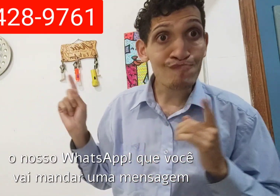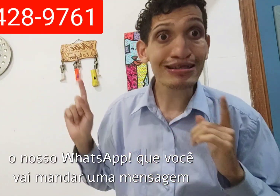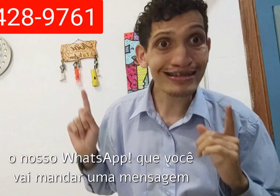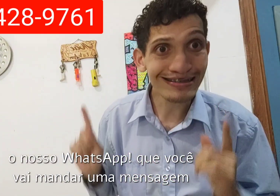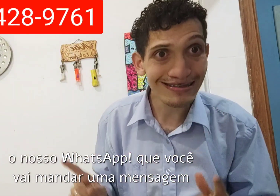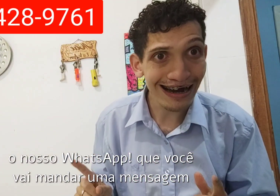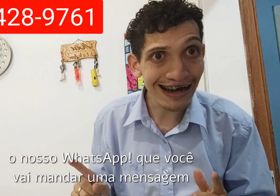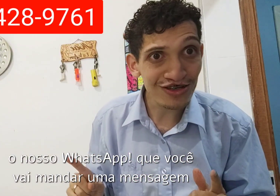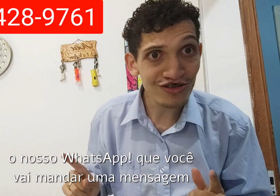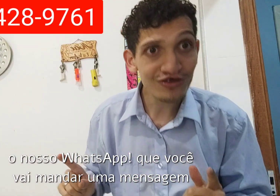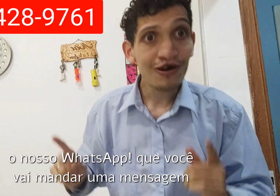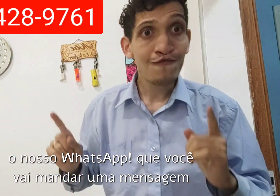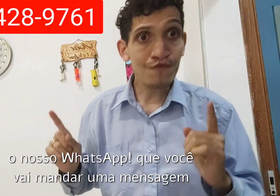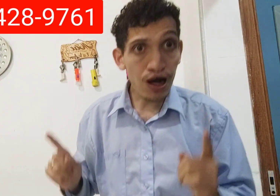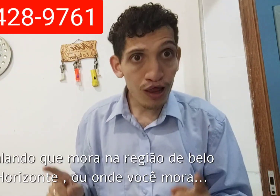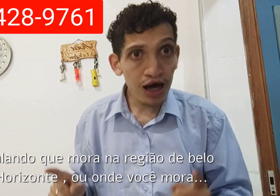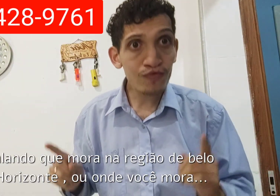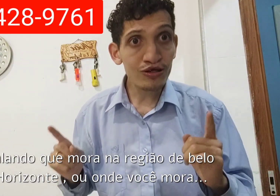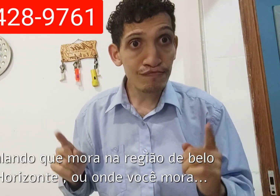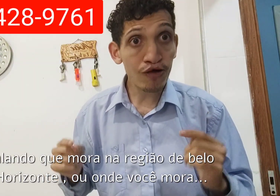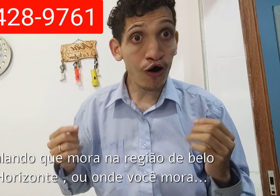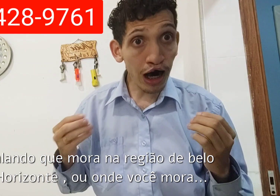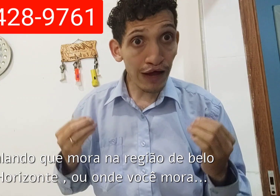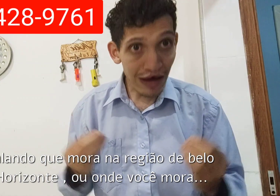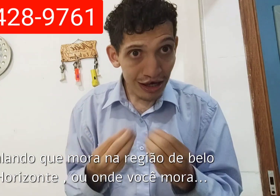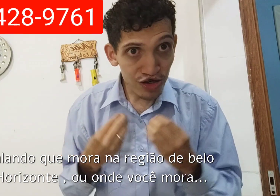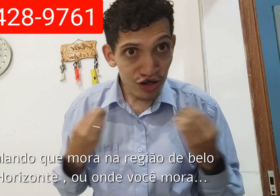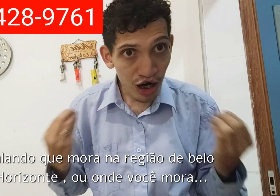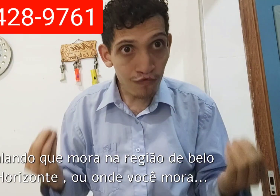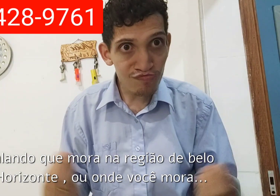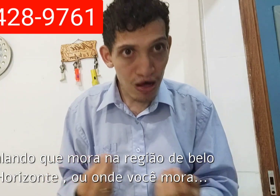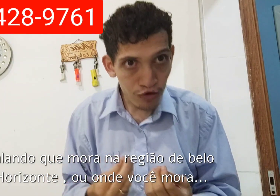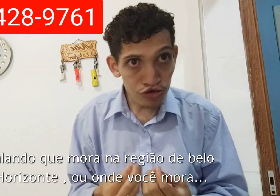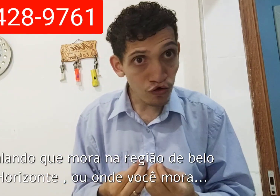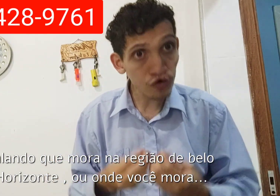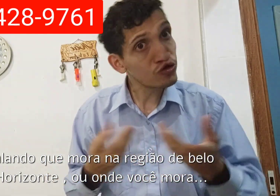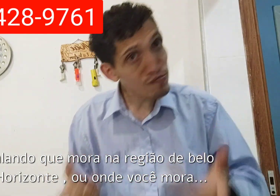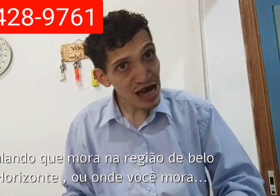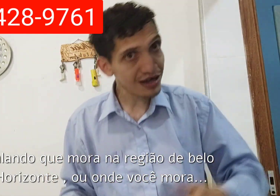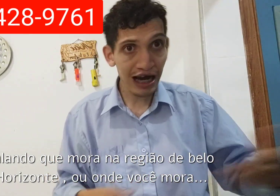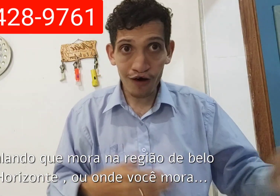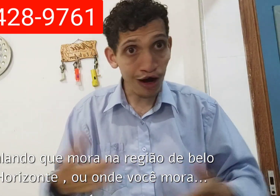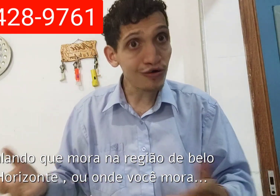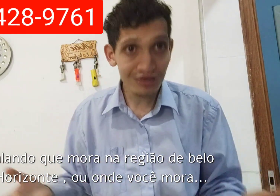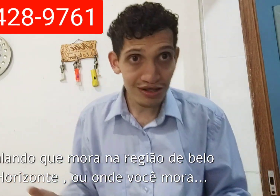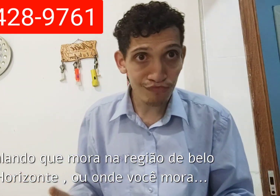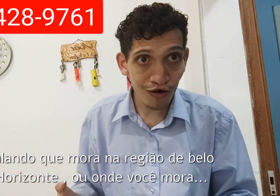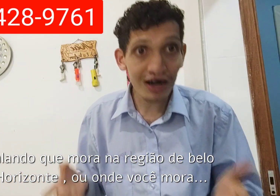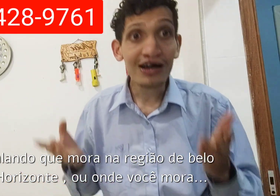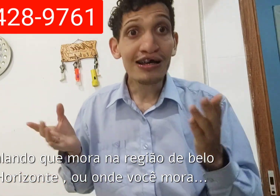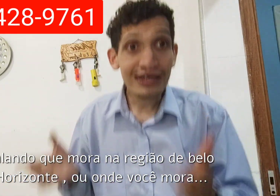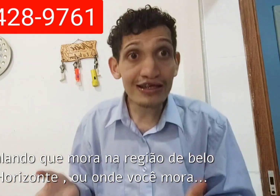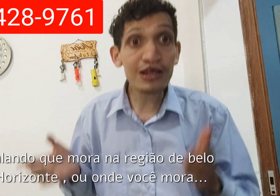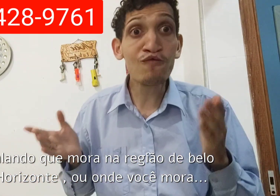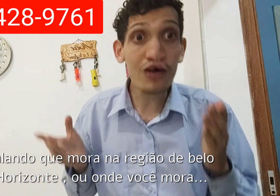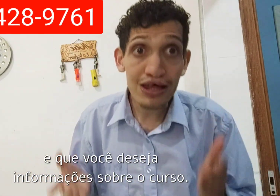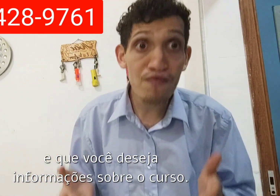uma mensagem falando que mora na região de Belo Horizonte, no BH ou aonde você mora, e que você